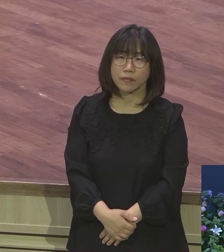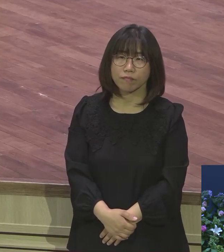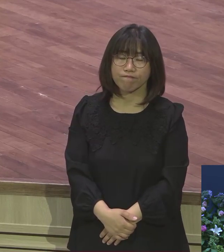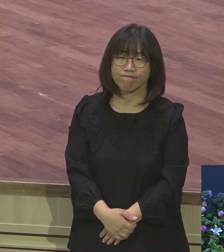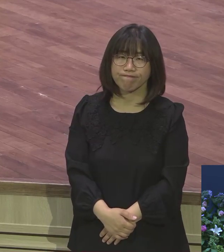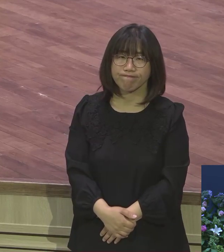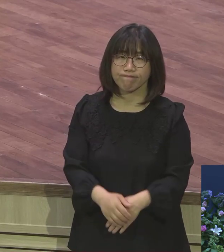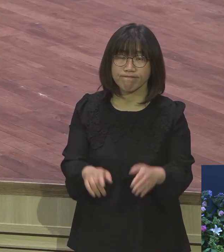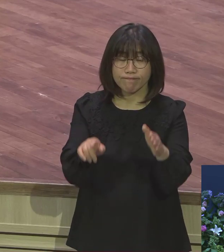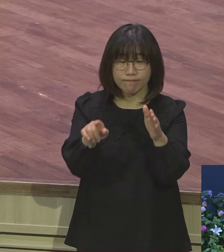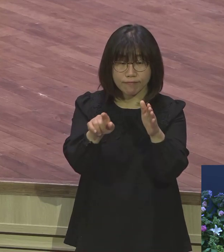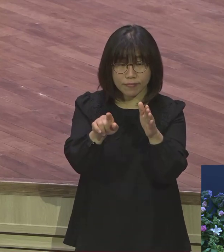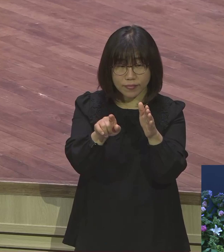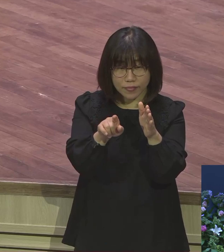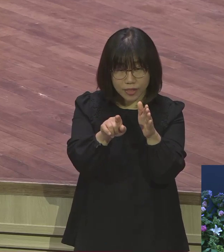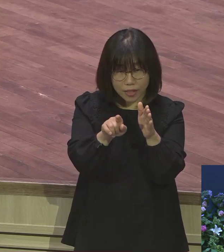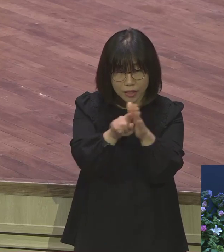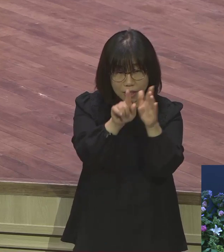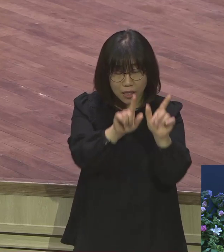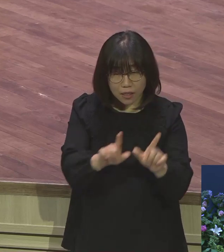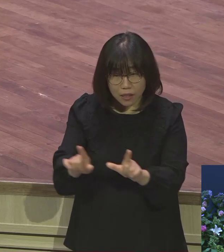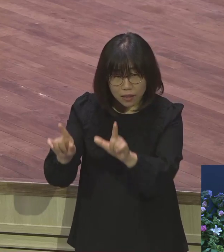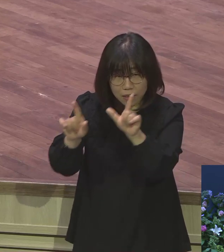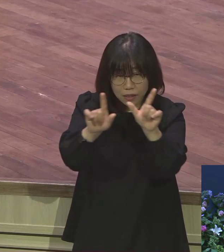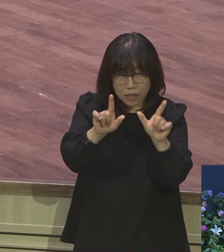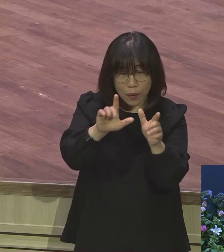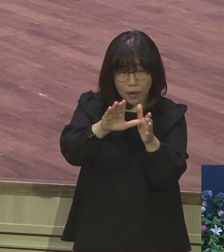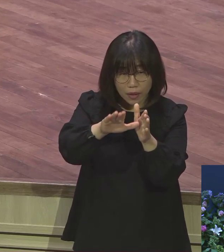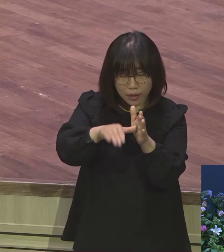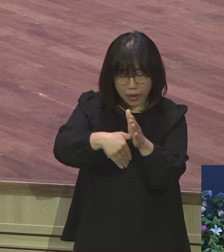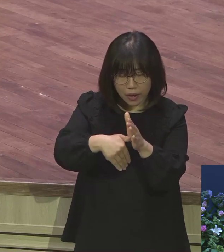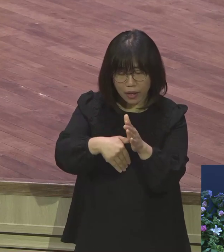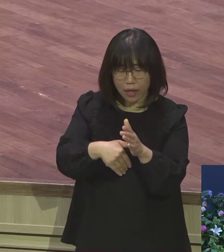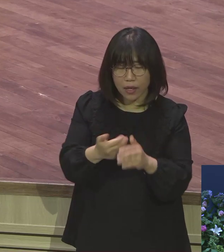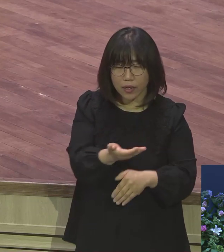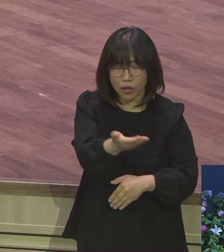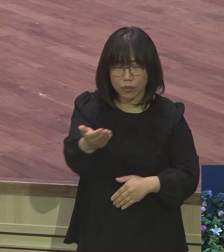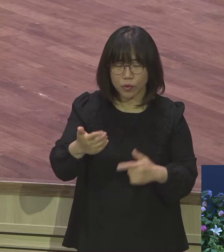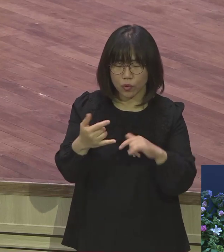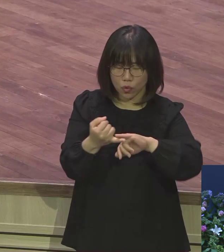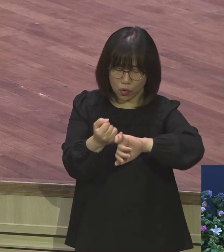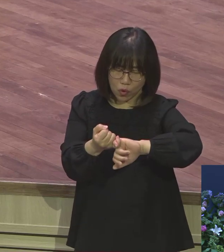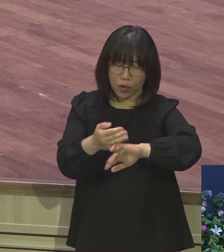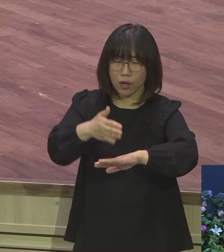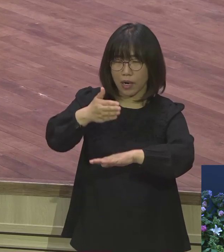신앙생활을요 신앙생활을 하면서 늘 하나님께 감사하게 됩니다 신앙생활을 하면서 그래서